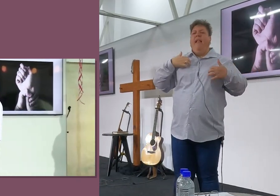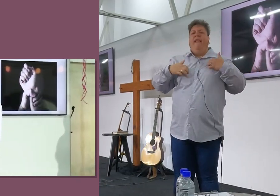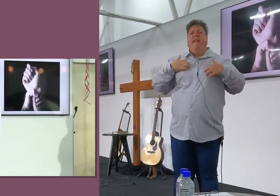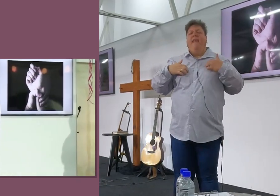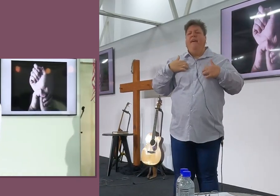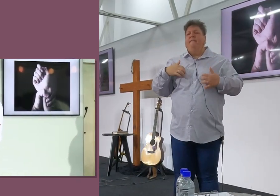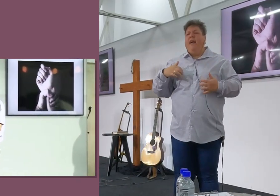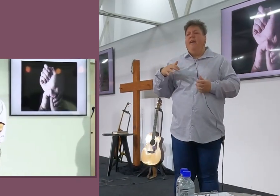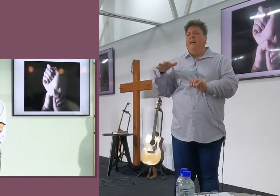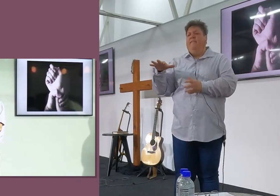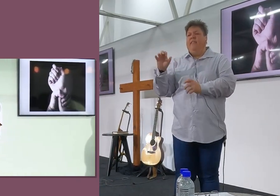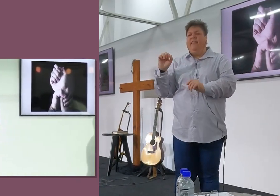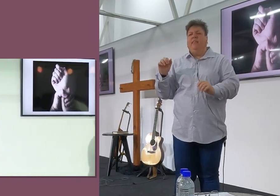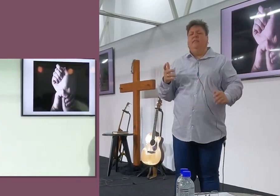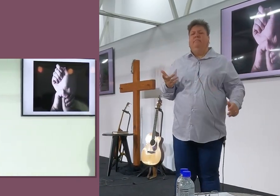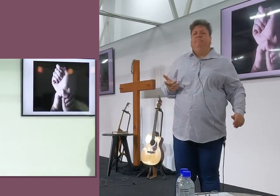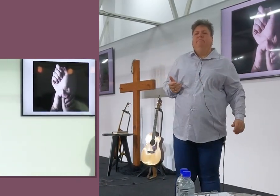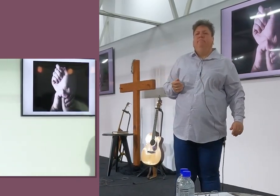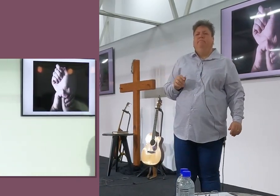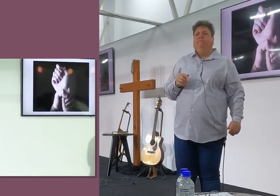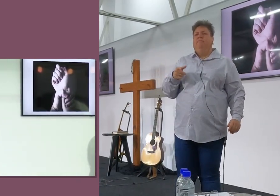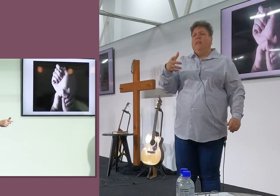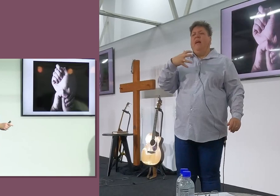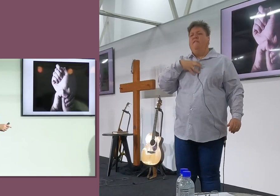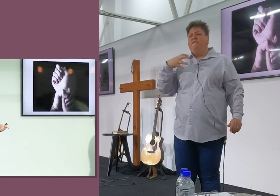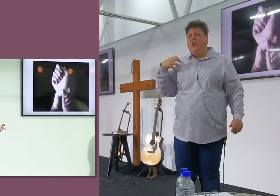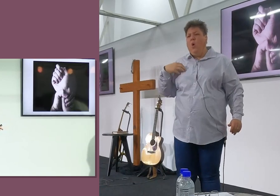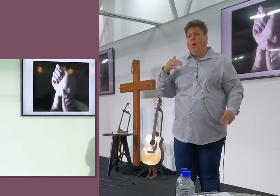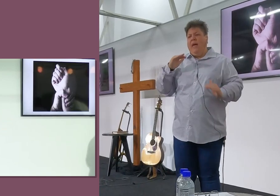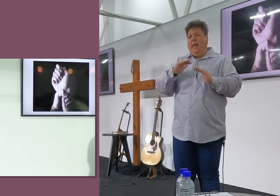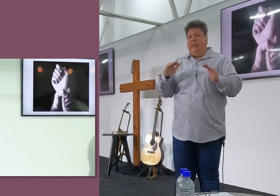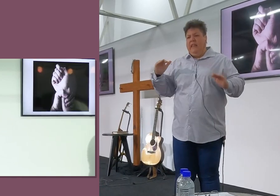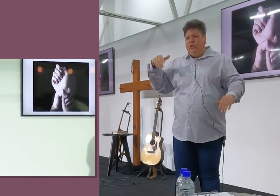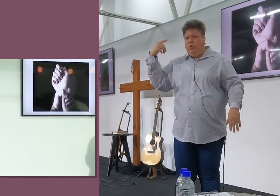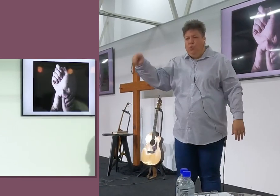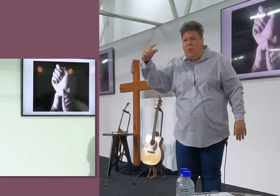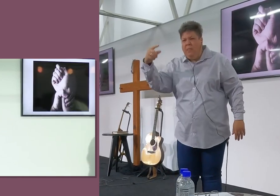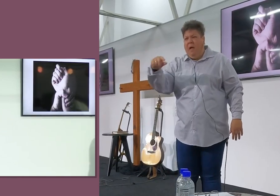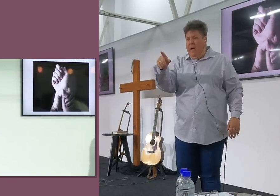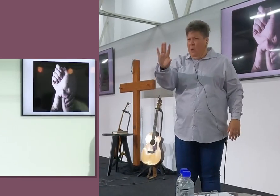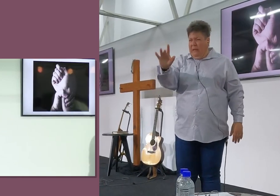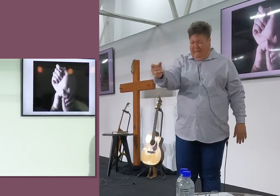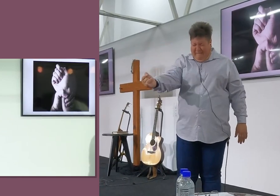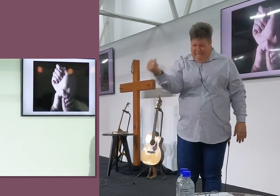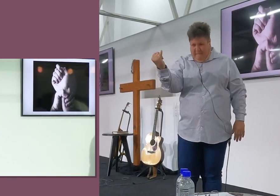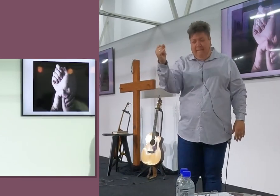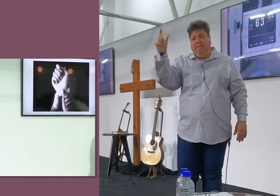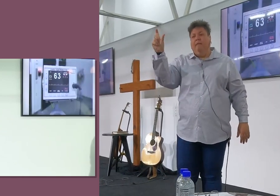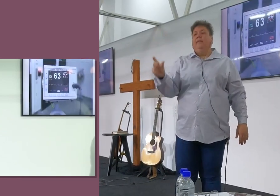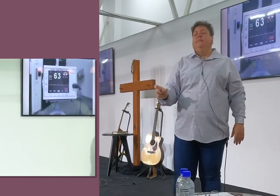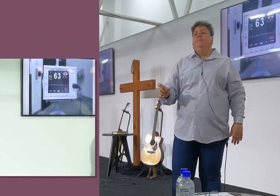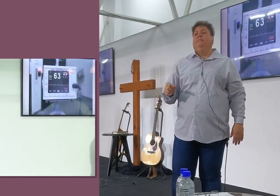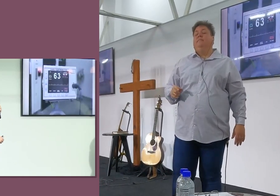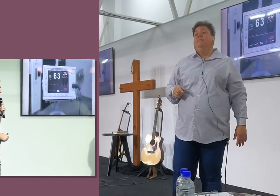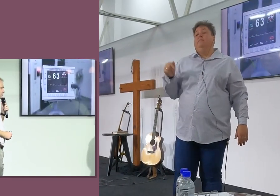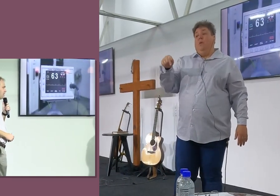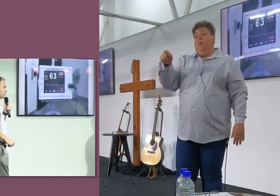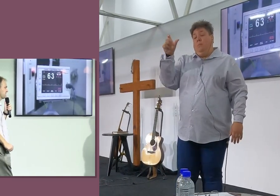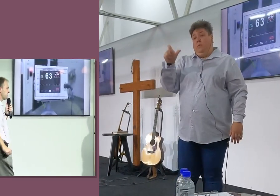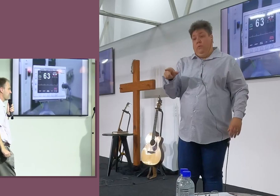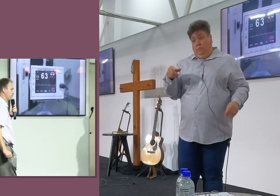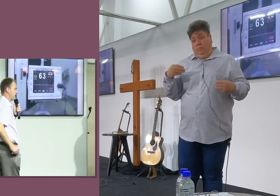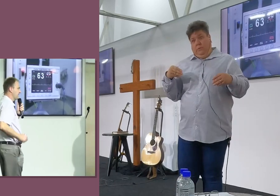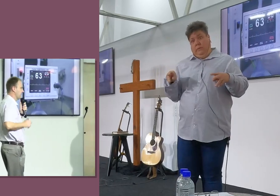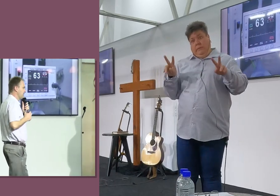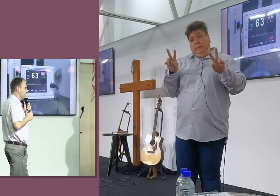levens, En ek wil het erger maak, Iemand wat, Dalk vrouwens en kinders, Dood gemaakt het. En, En die ou, Lee